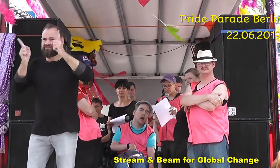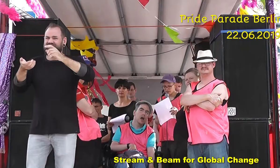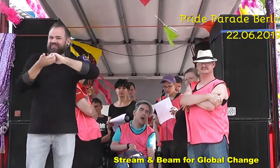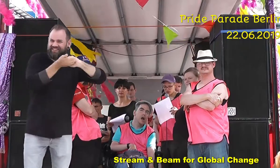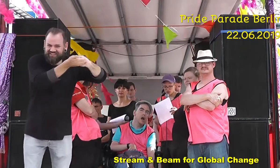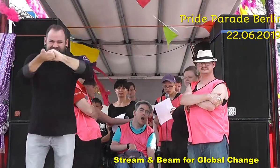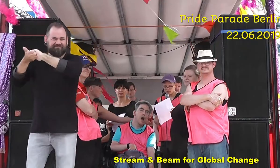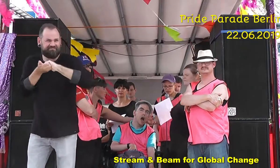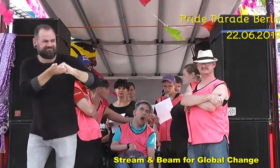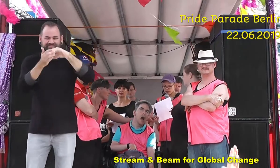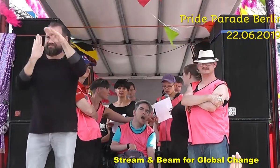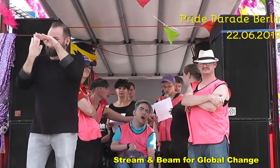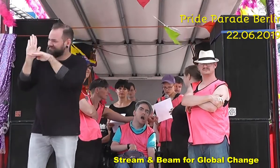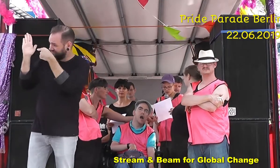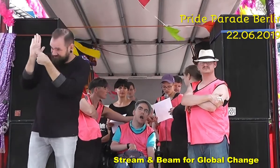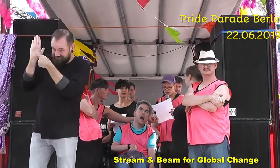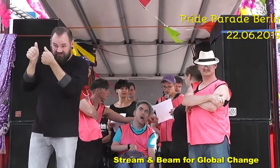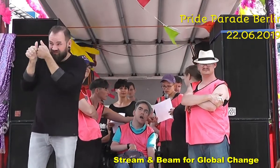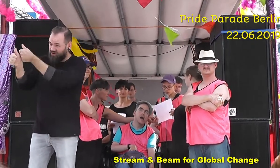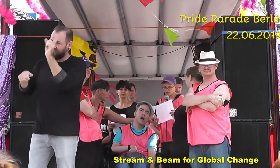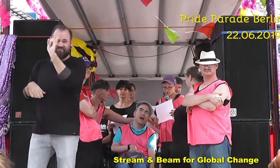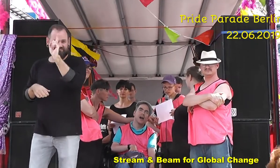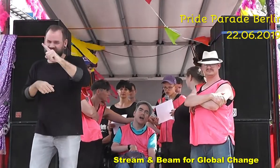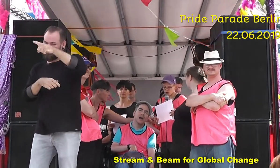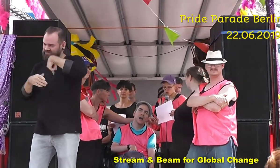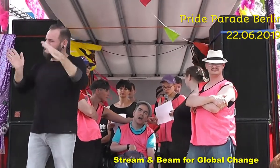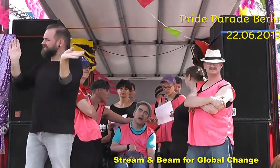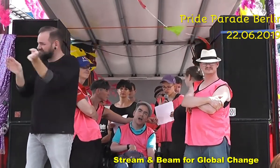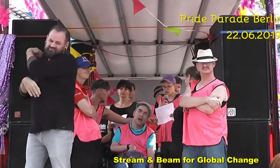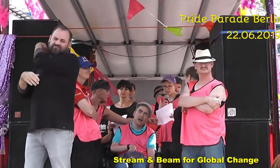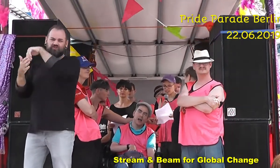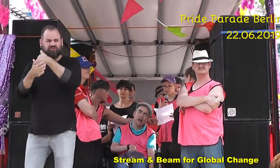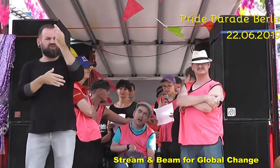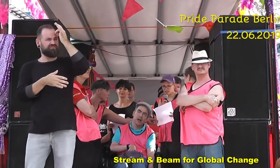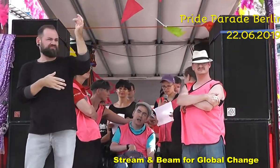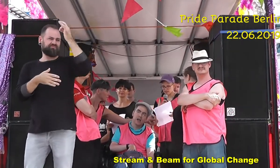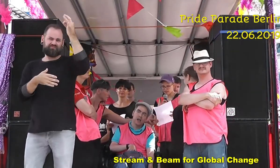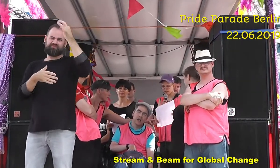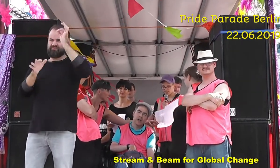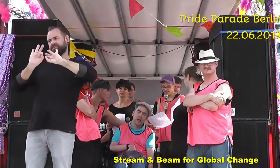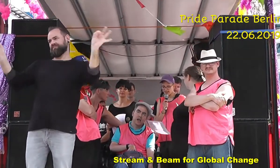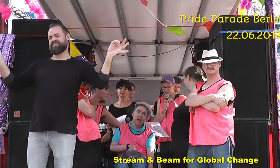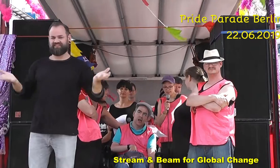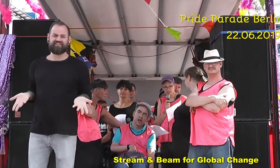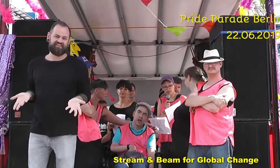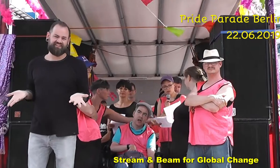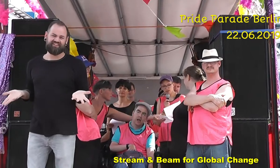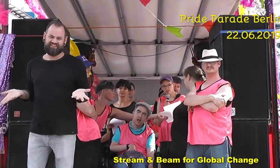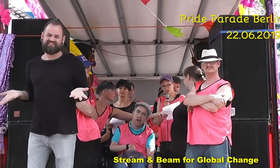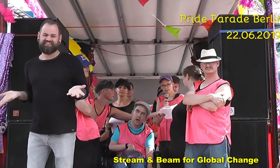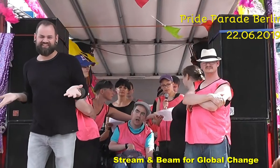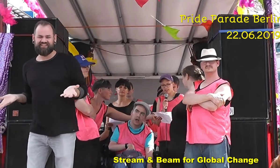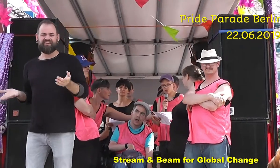Behinderte Menschen und queere Menschen. Verrückte Menschen und Menschen, die nicht weiß sind. Sehr alte